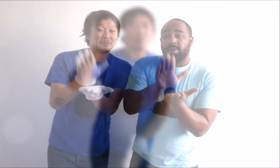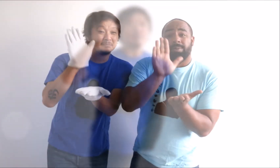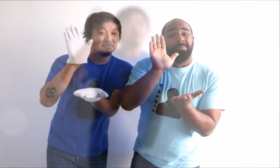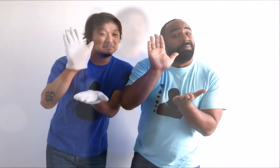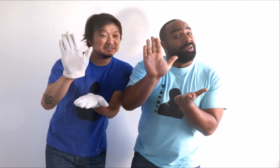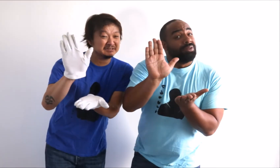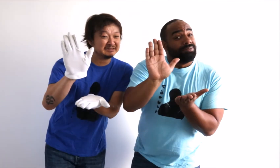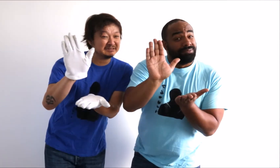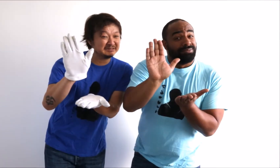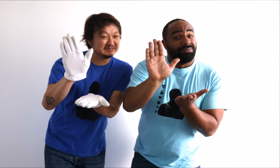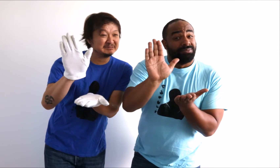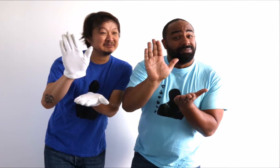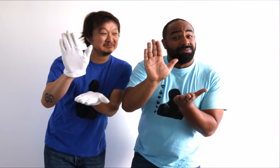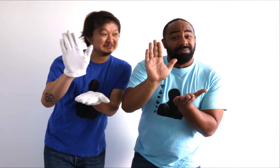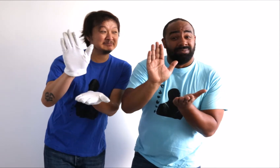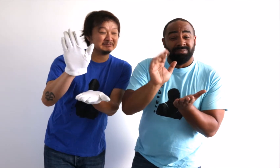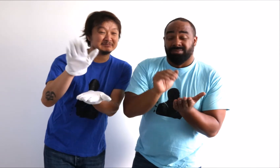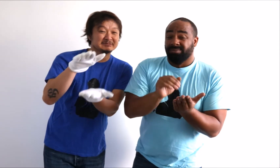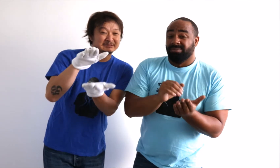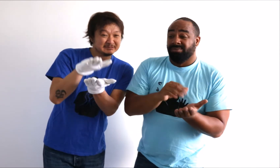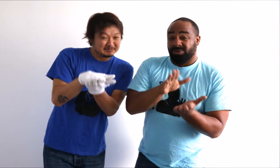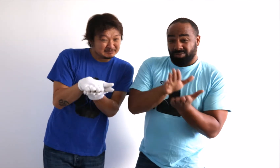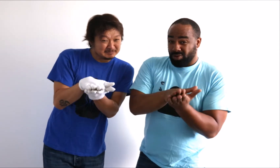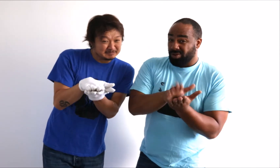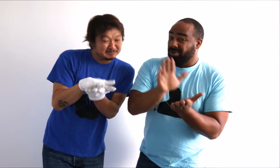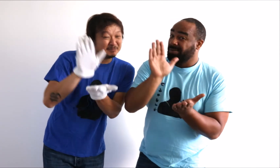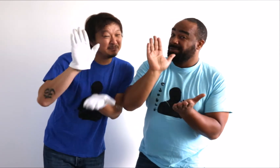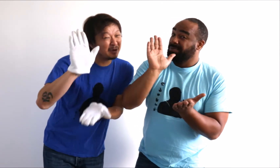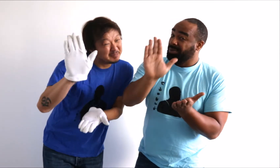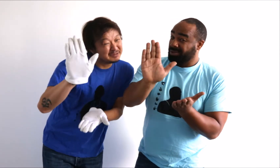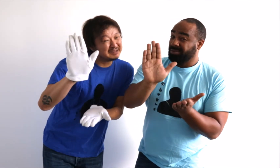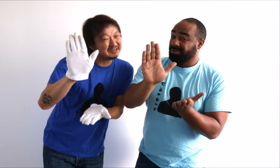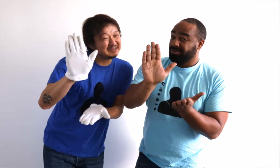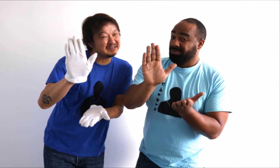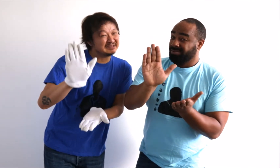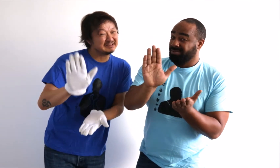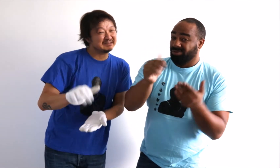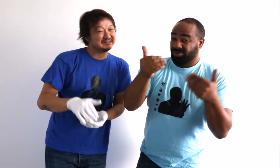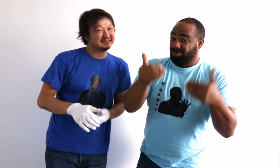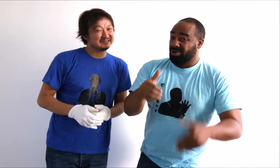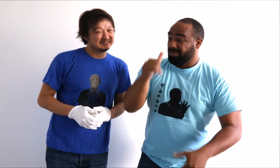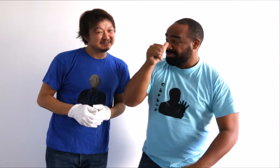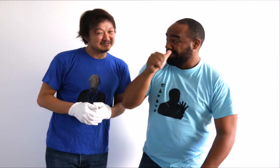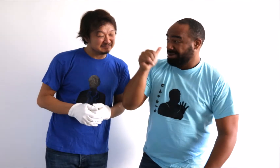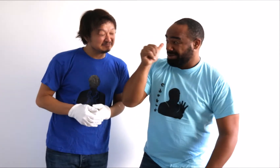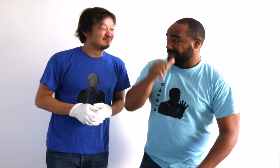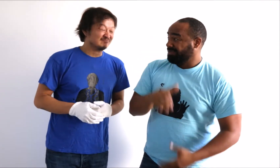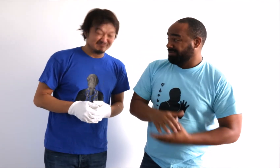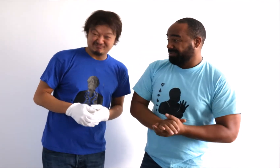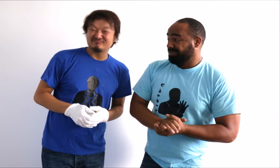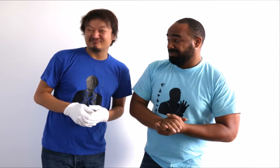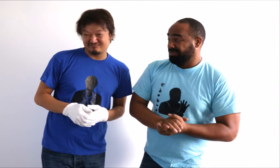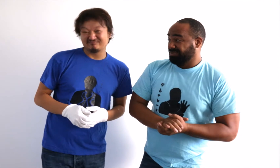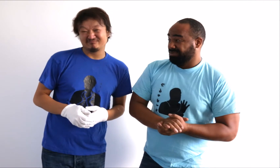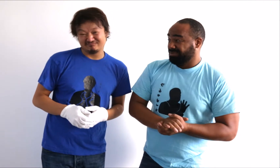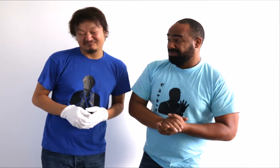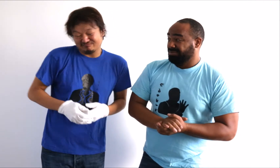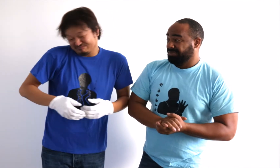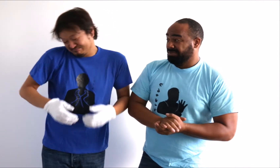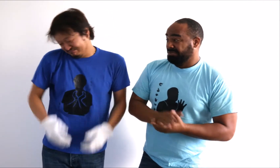ciel au-dessus de ta couche Des fleurs et des dentelles pour que tes nuits soient douces Je te